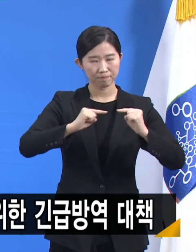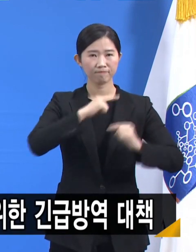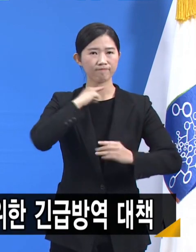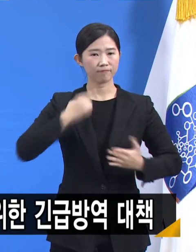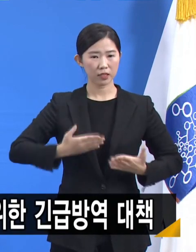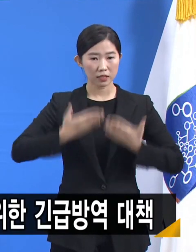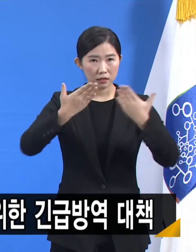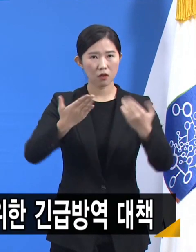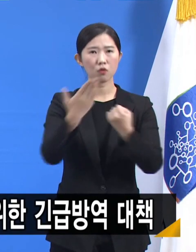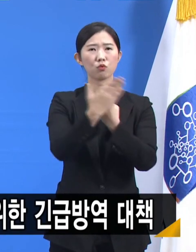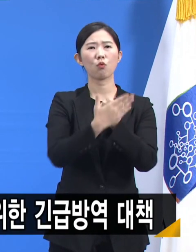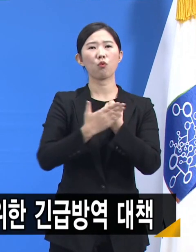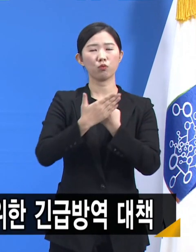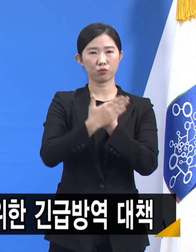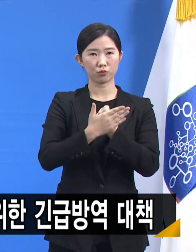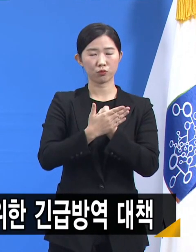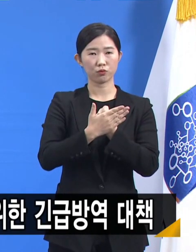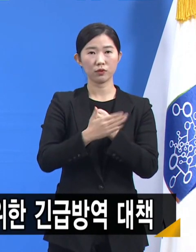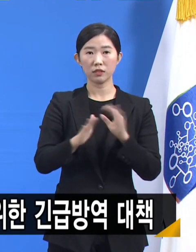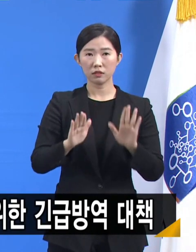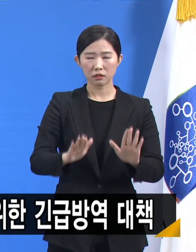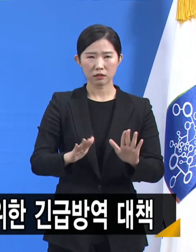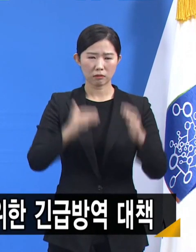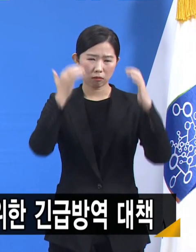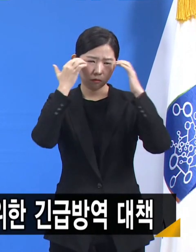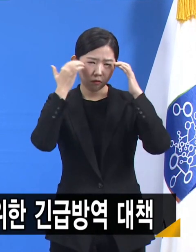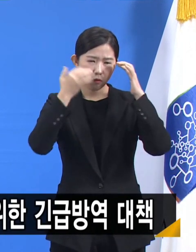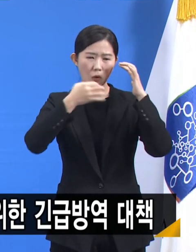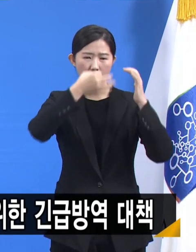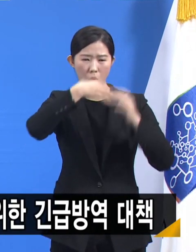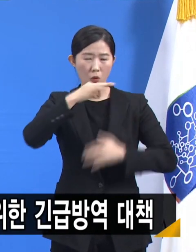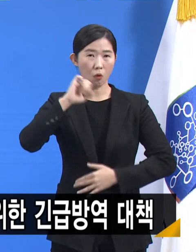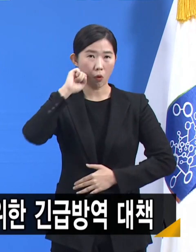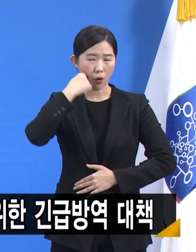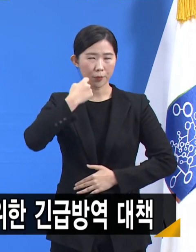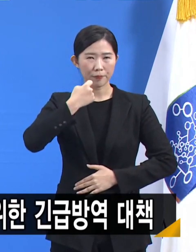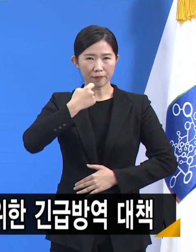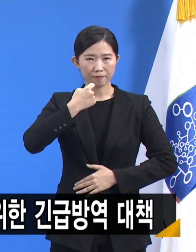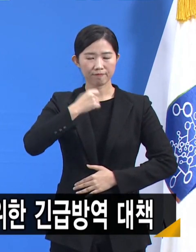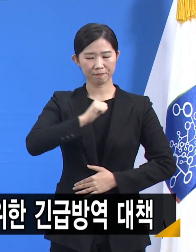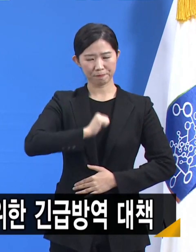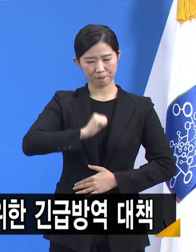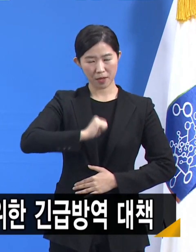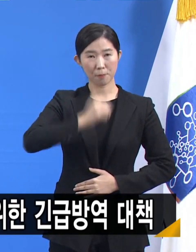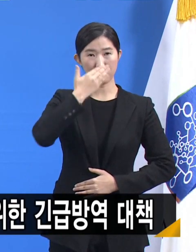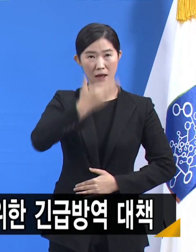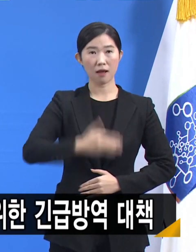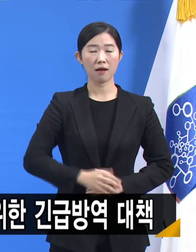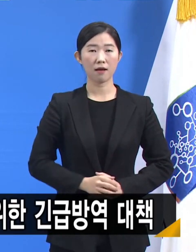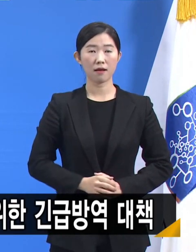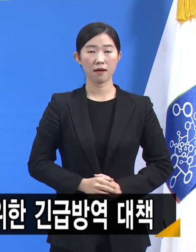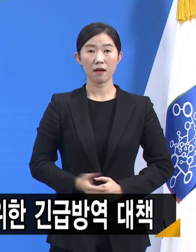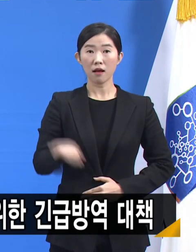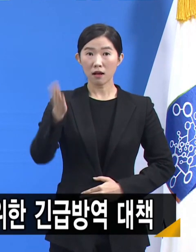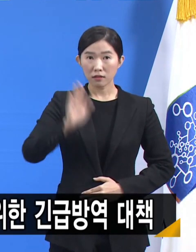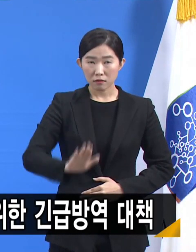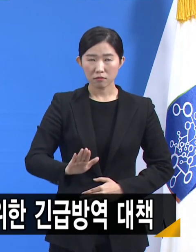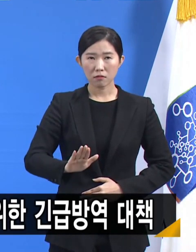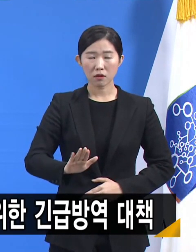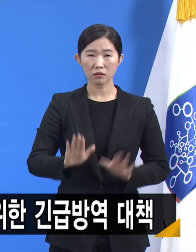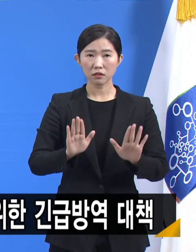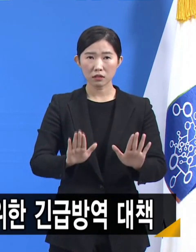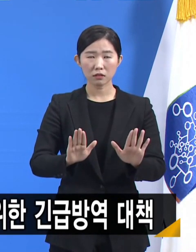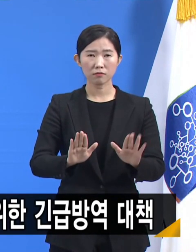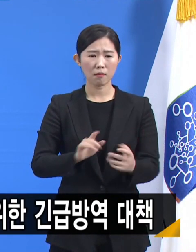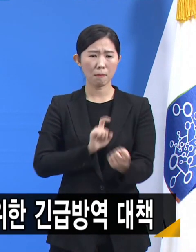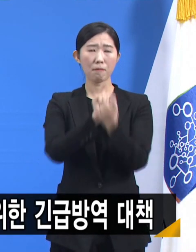숱한 고난을 잘 극복할 수 있었습니다. 그럼에도 불구하고 우리 앞에 다시 닥쳐온